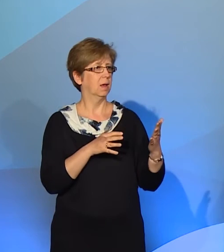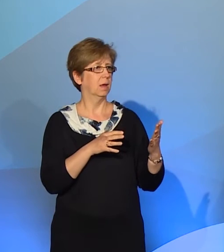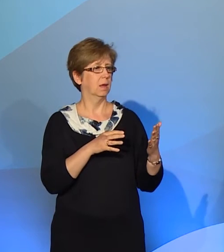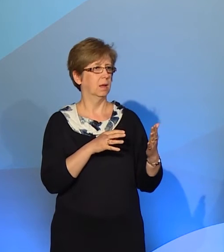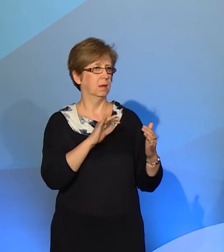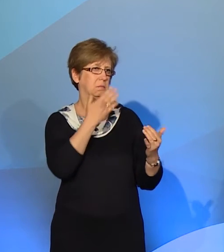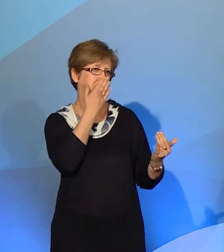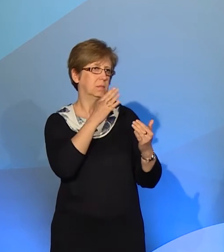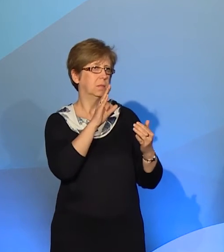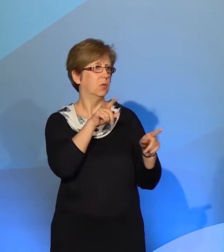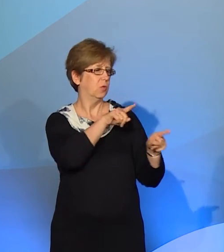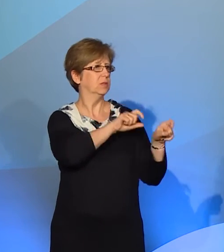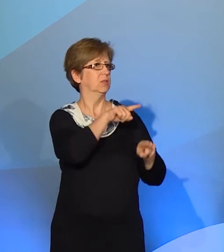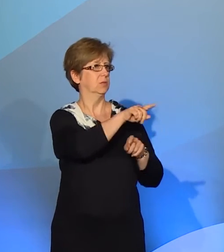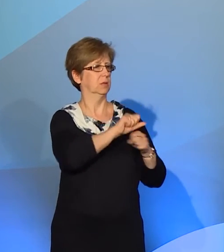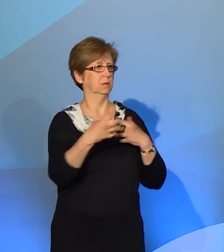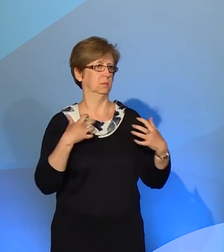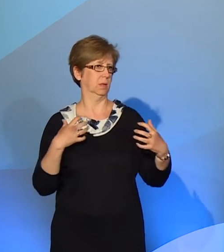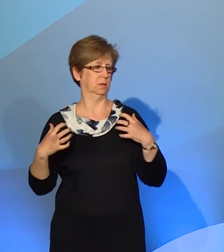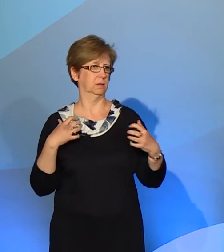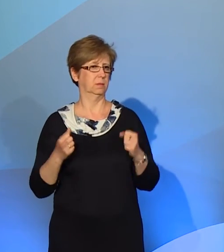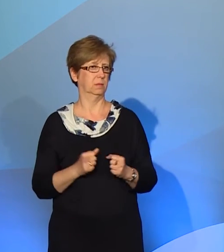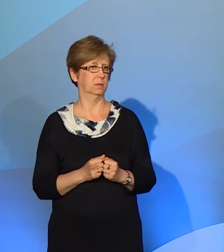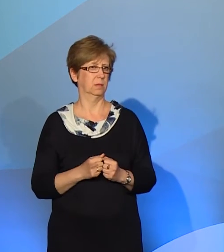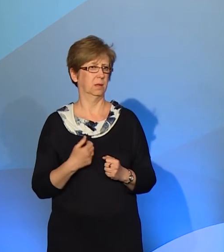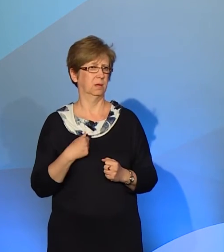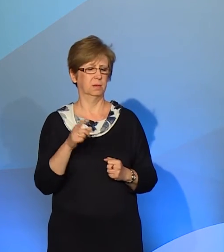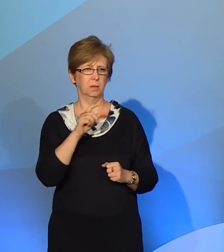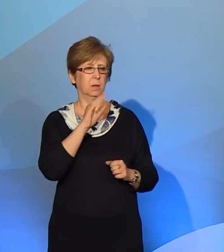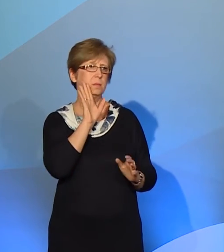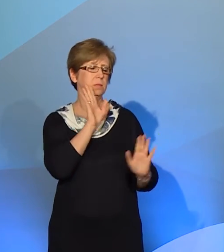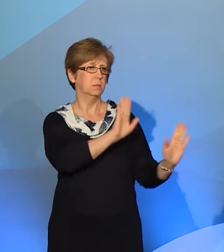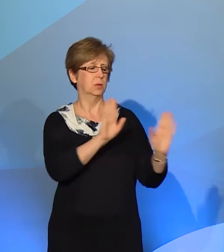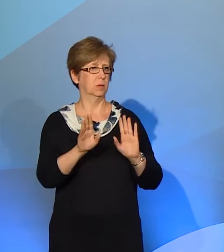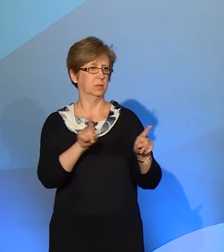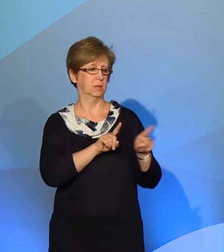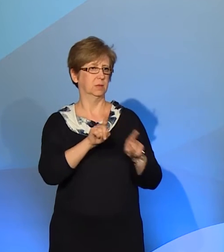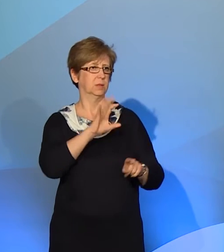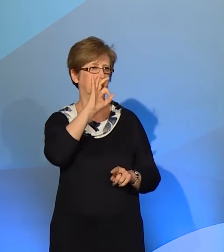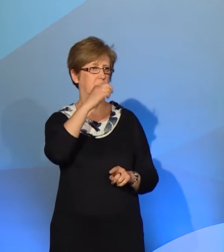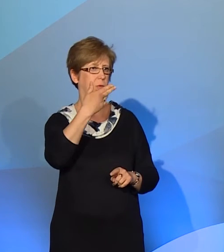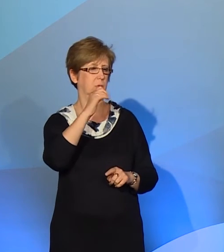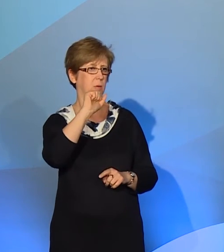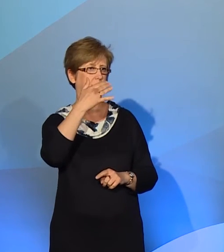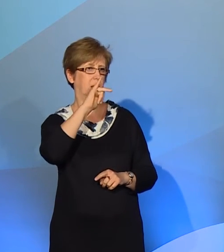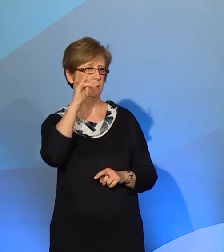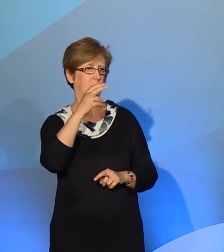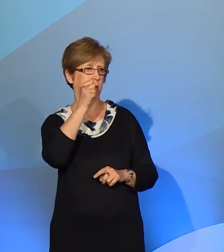pantomimy. Niech Państwo zwrócą uwagę, że to jest sytuacja dokładnie analogiczna do na przykład onomatopei w językach fonicznych, czyli tych słów